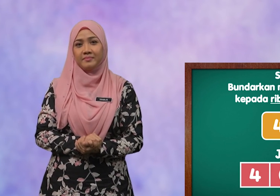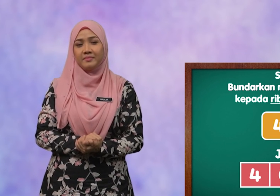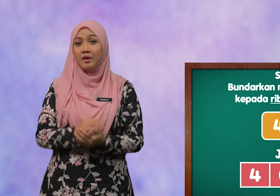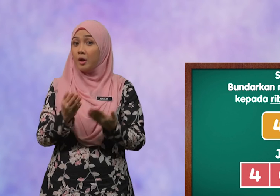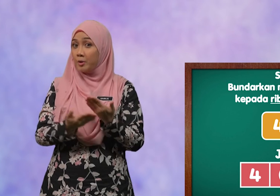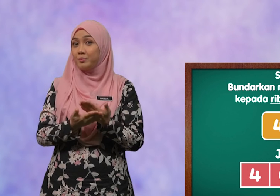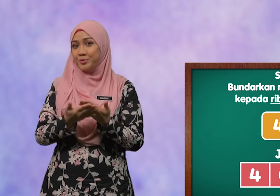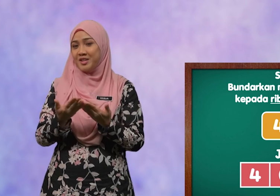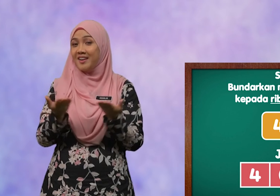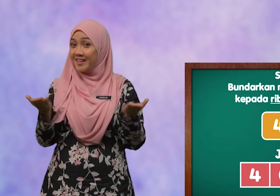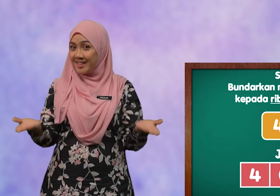Mudah kan?